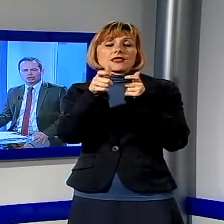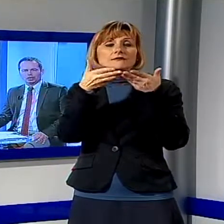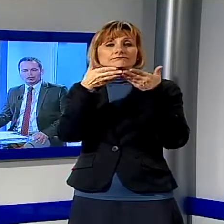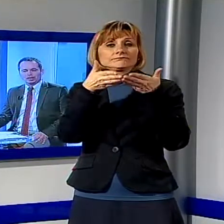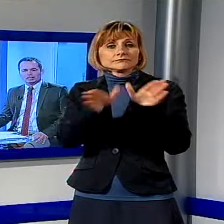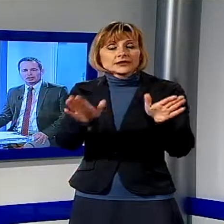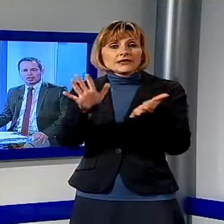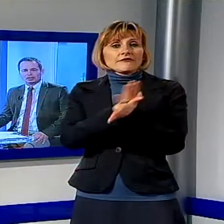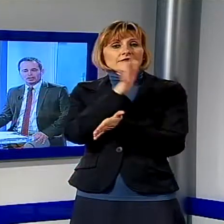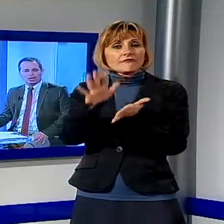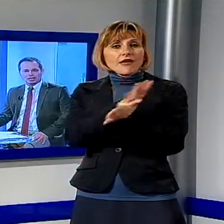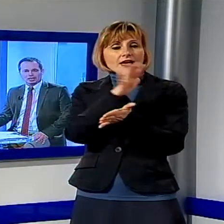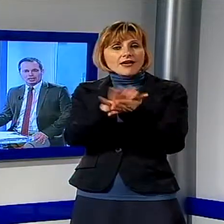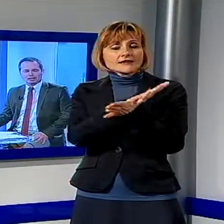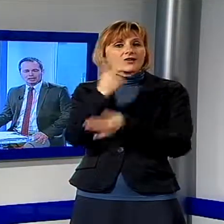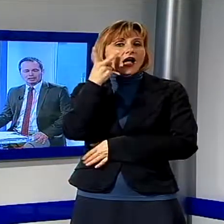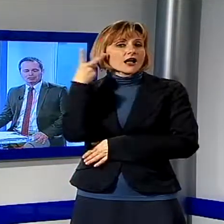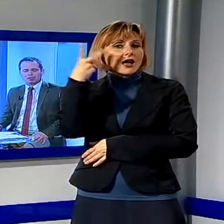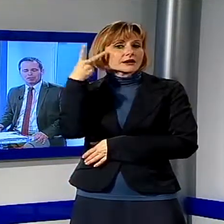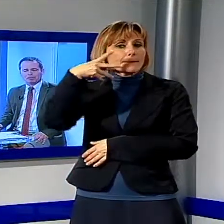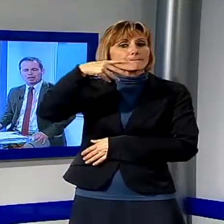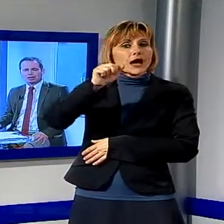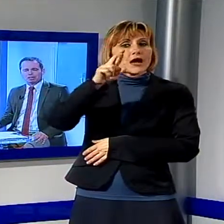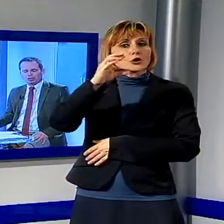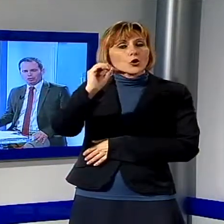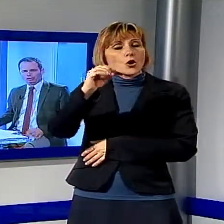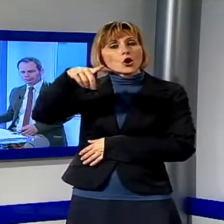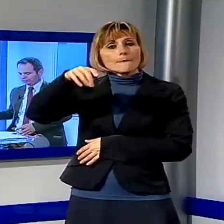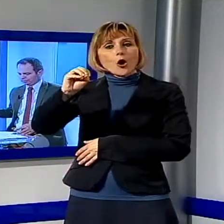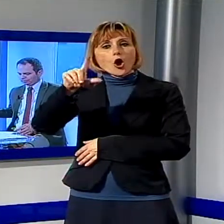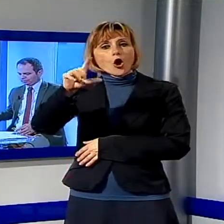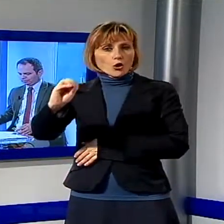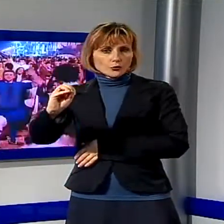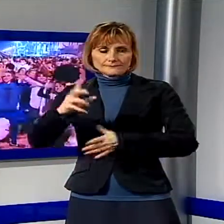apertura della festa rionale di Carnevale del Marco Polo.